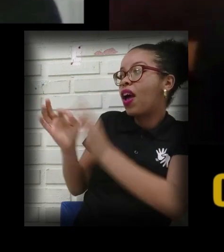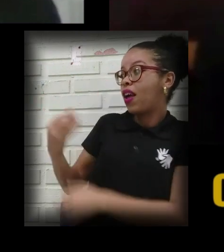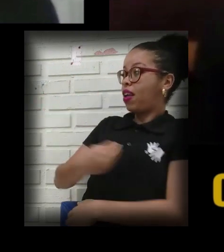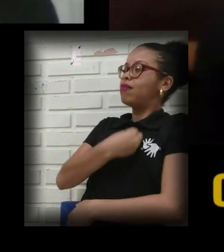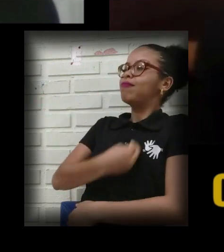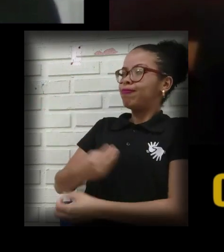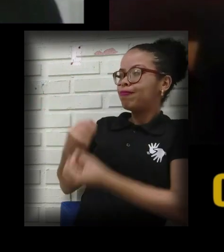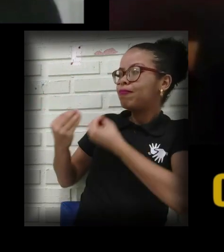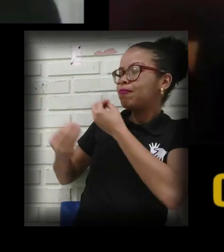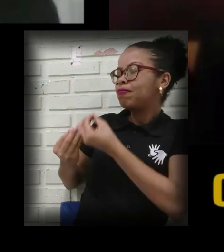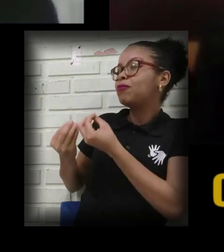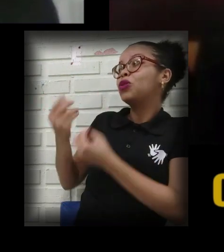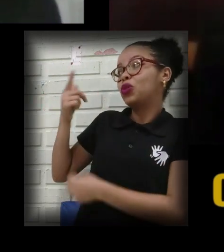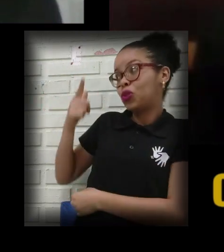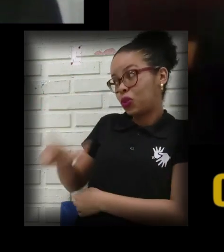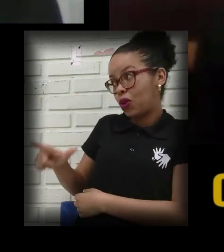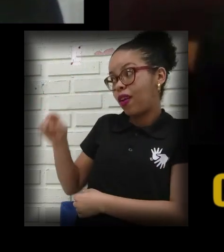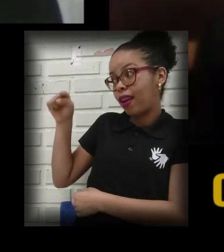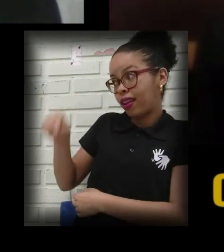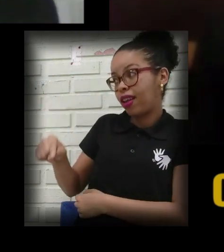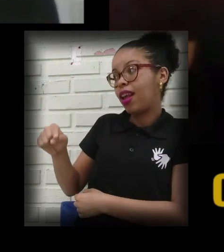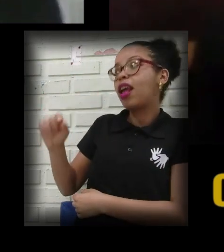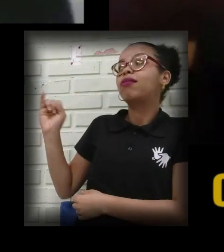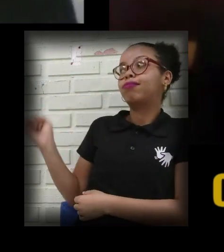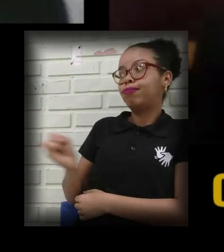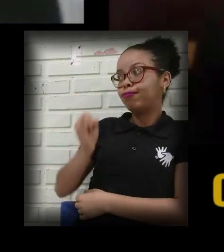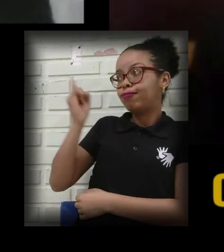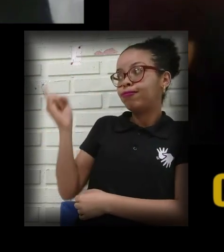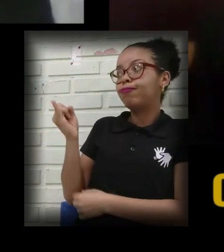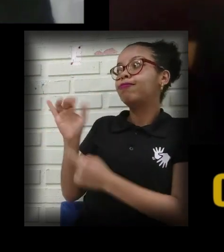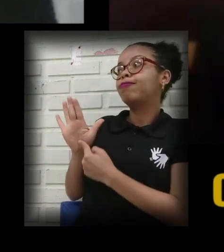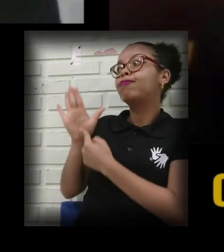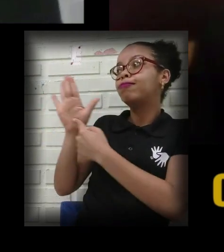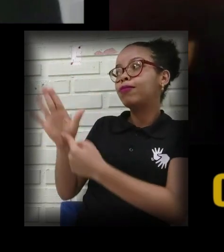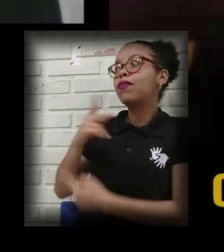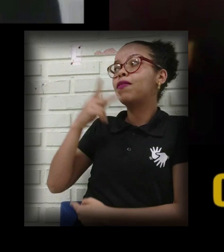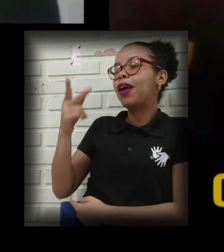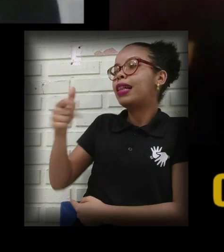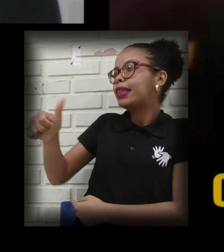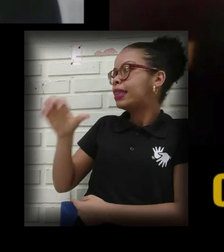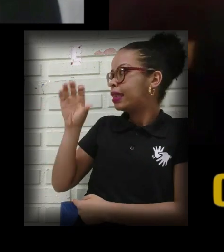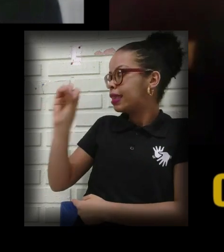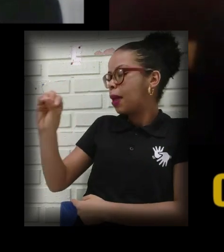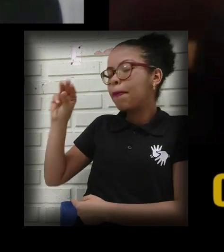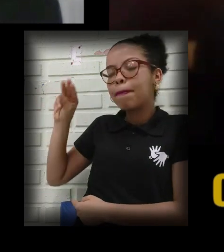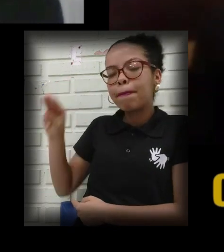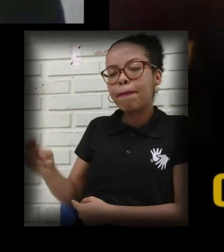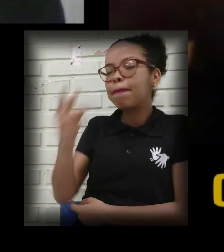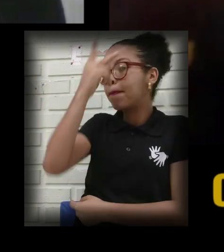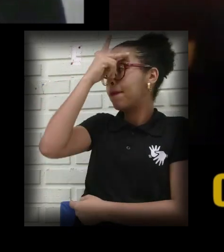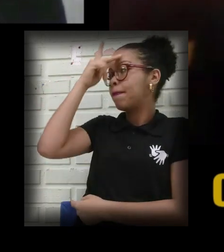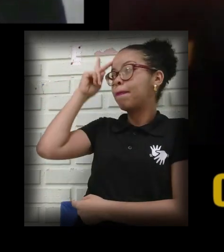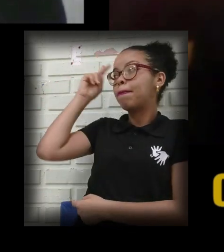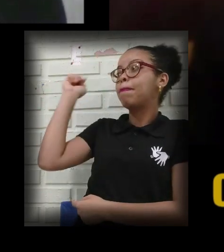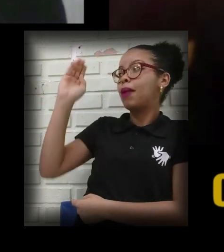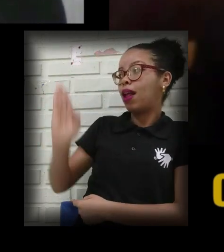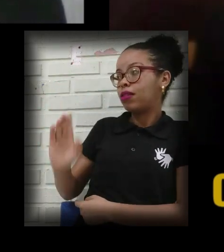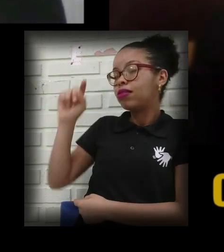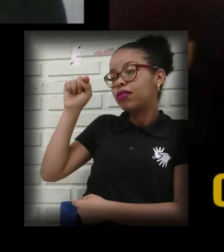Mais uma vez, aqui é importante a gente ressaltar que 10 milhões de brasileiros têm algum